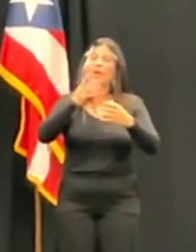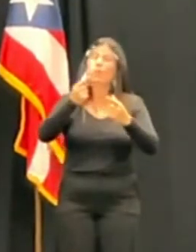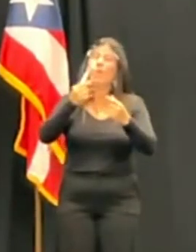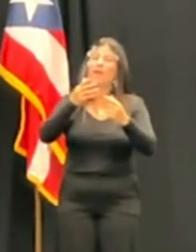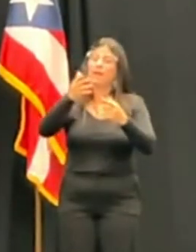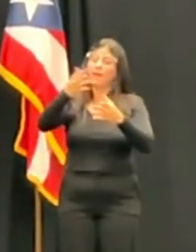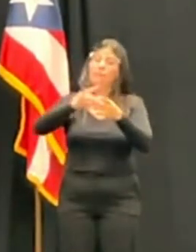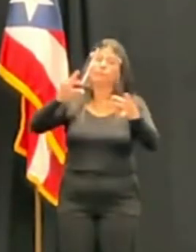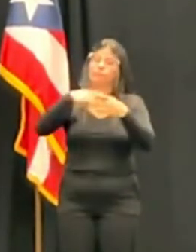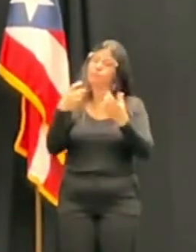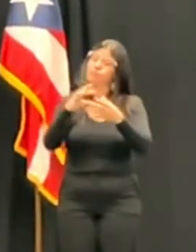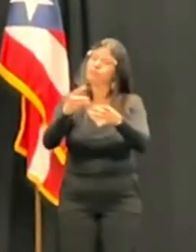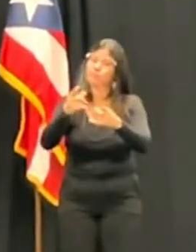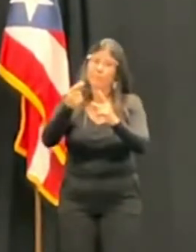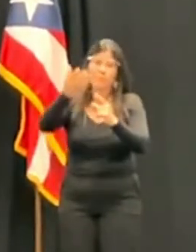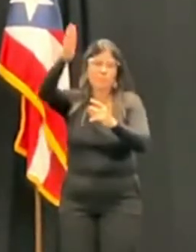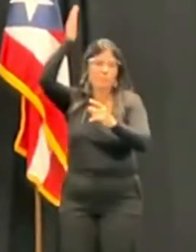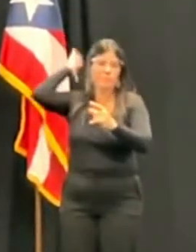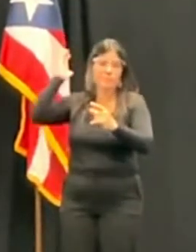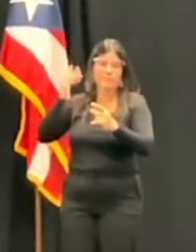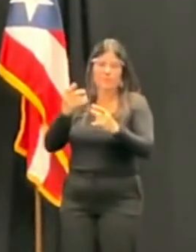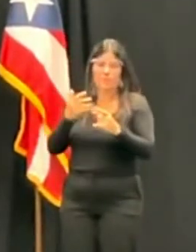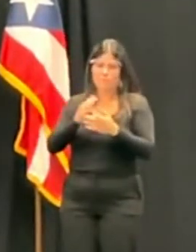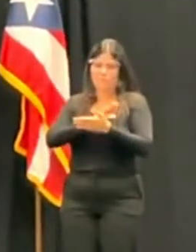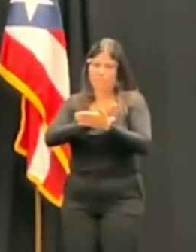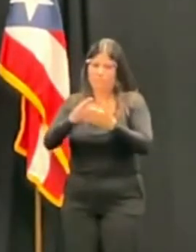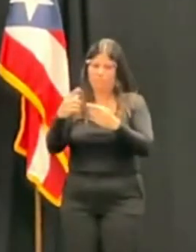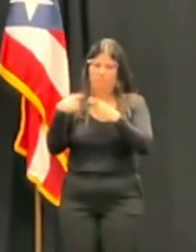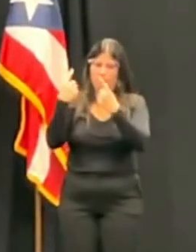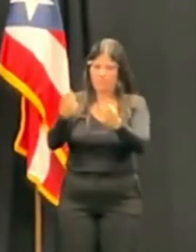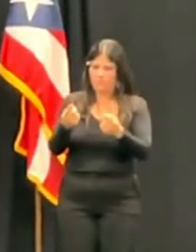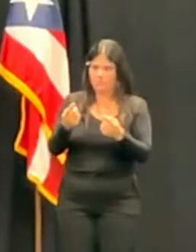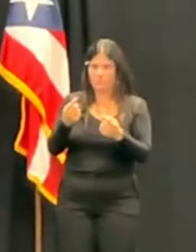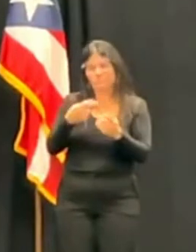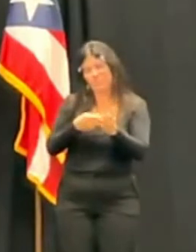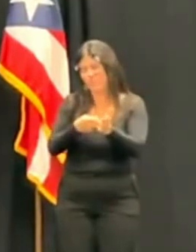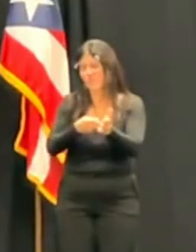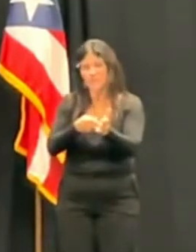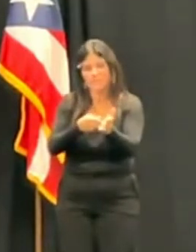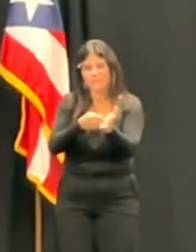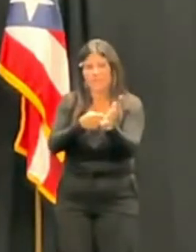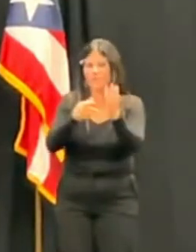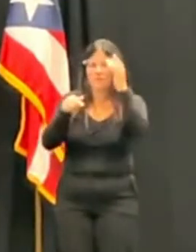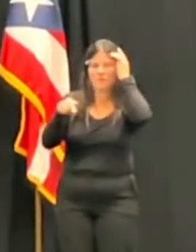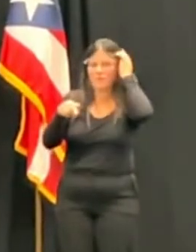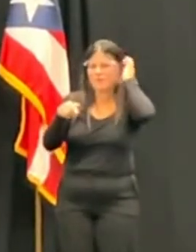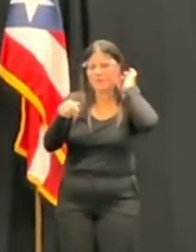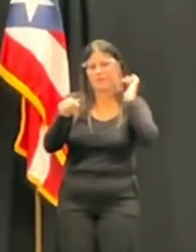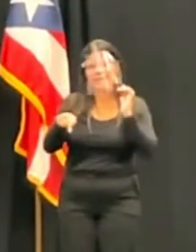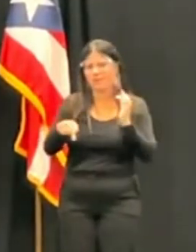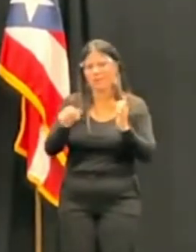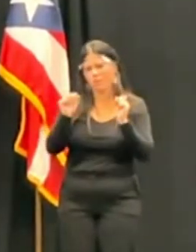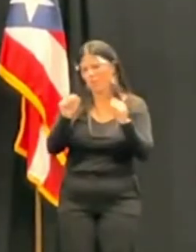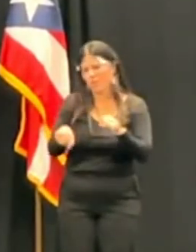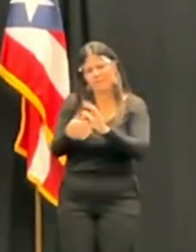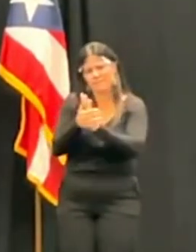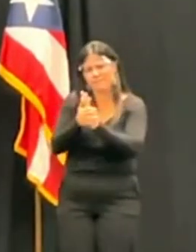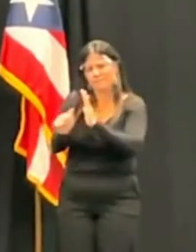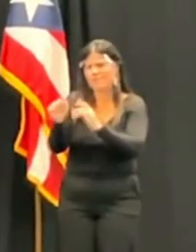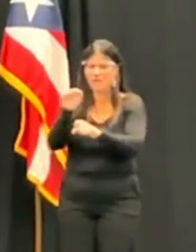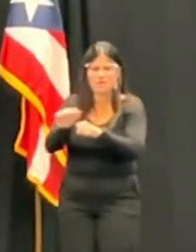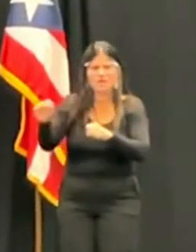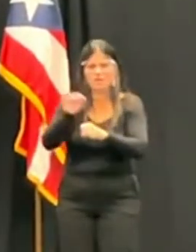profesionales, su interés de carácter, su capacidad de trabajo, el respeto de sus